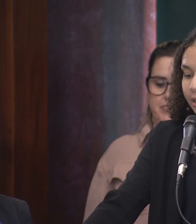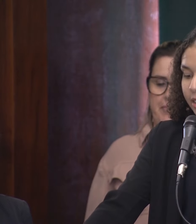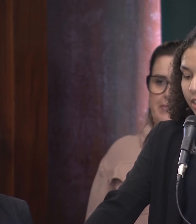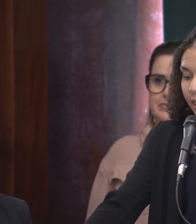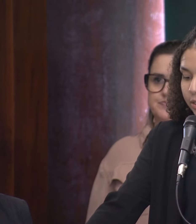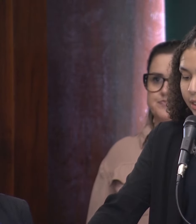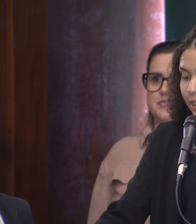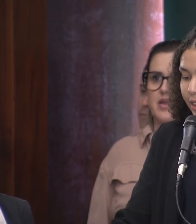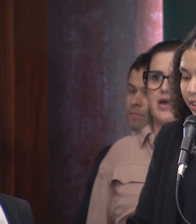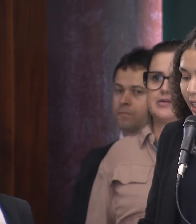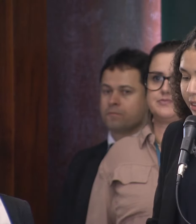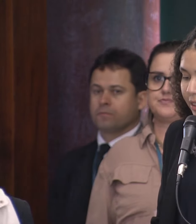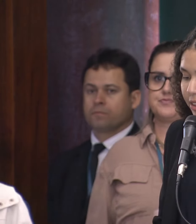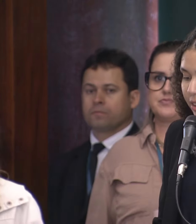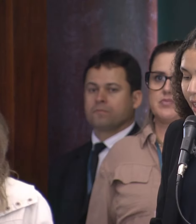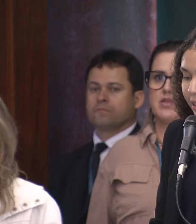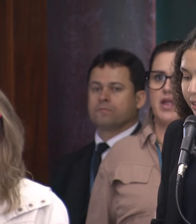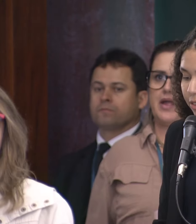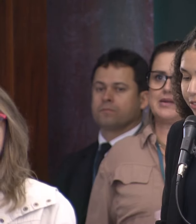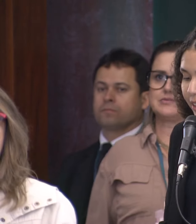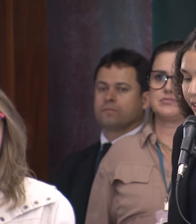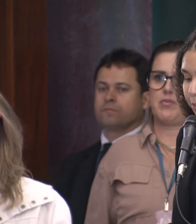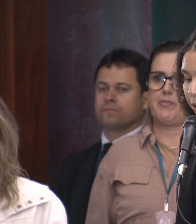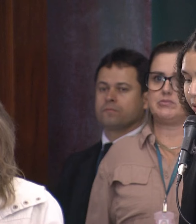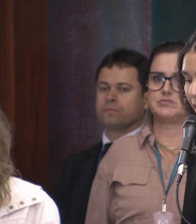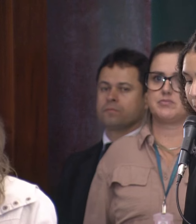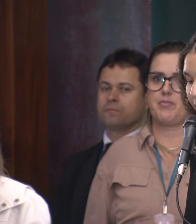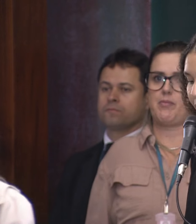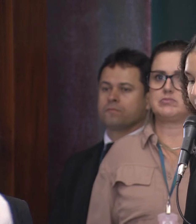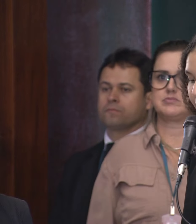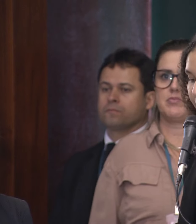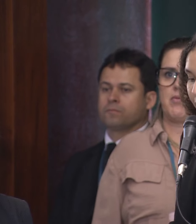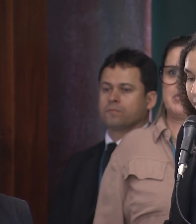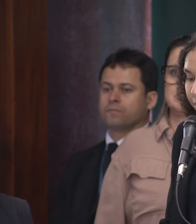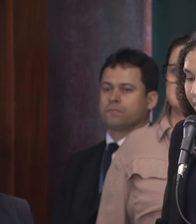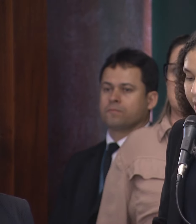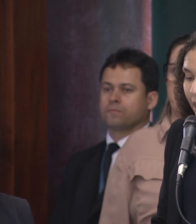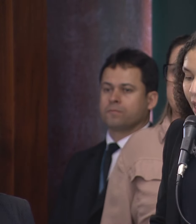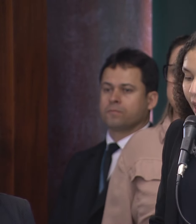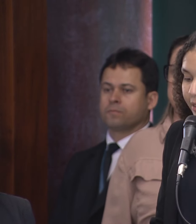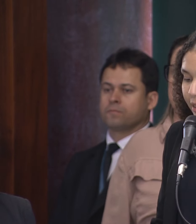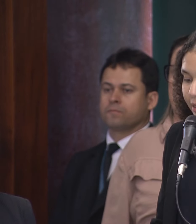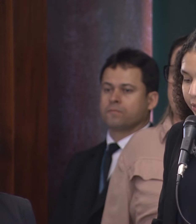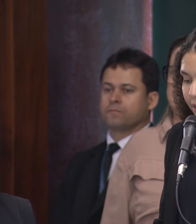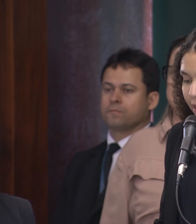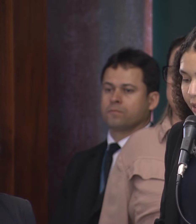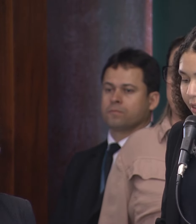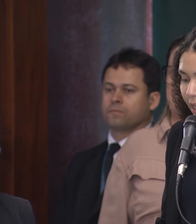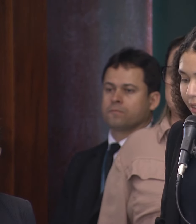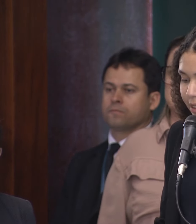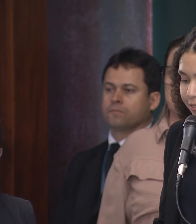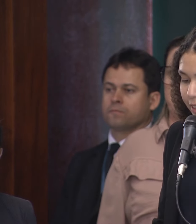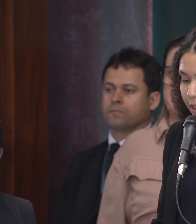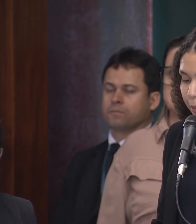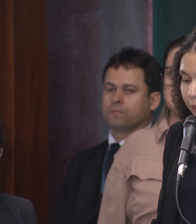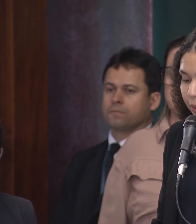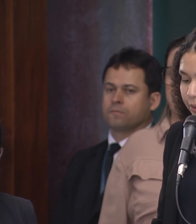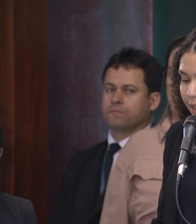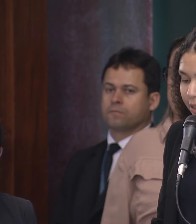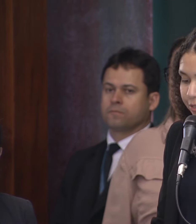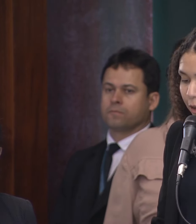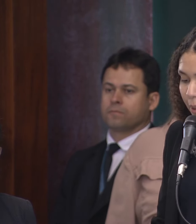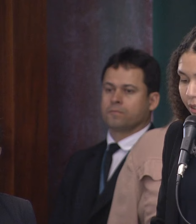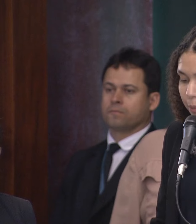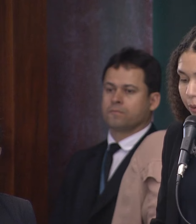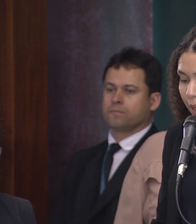As indicações das entidades candidatas são feitas por deputados e senadores. A seleção das agraciadas é feita por